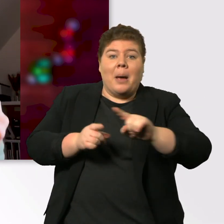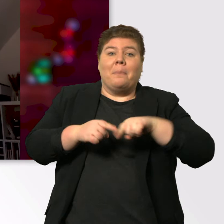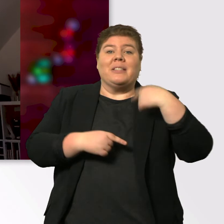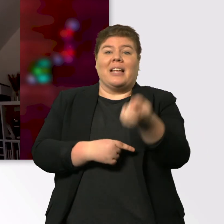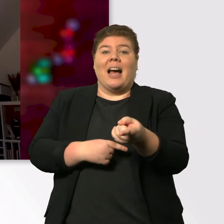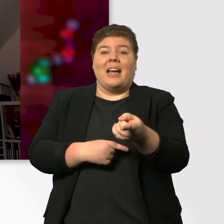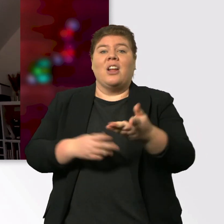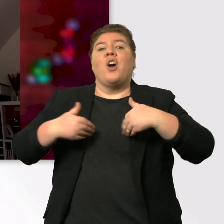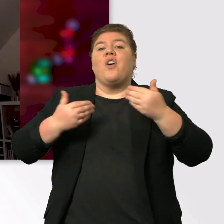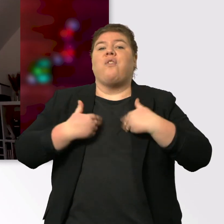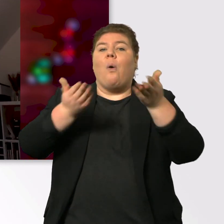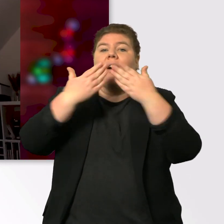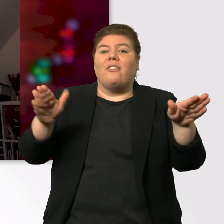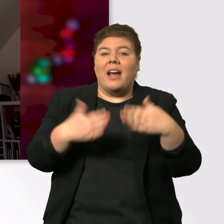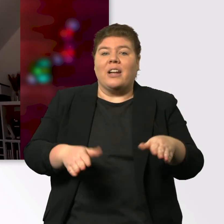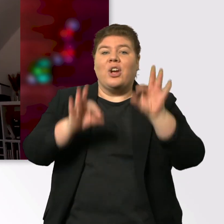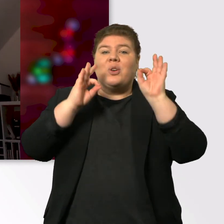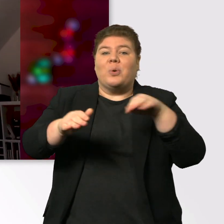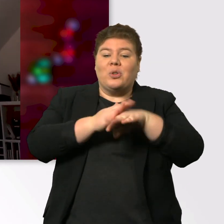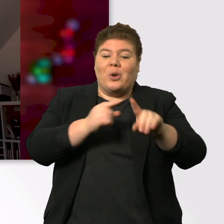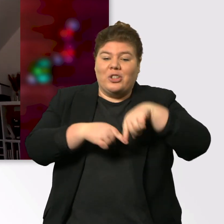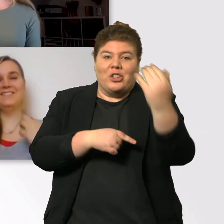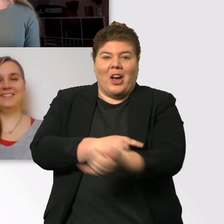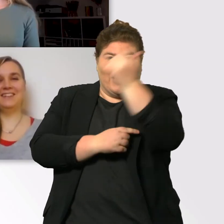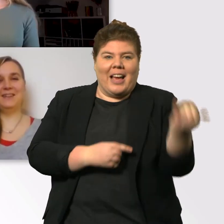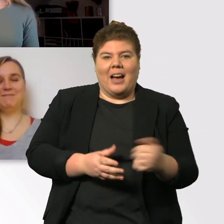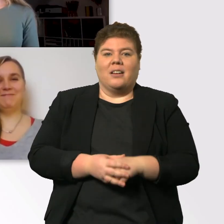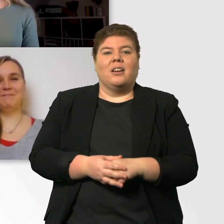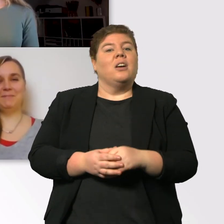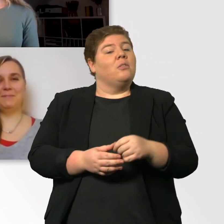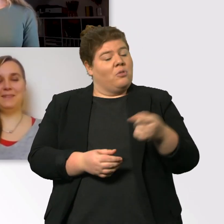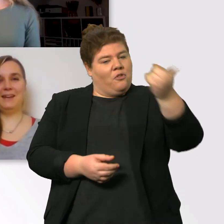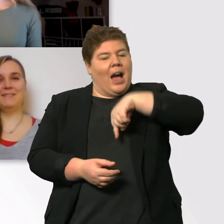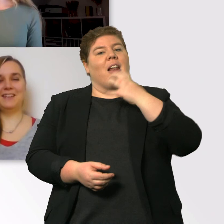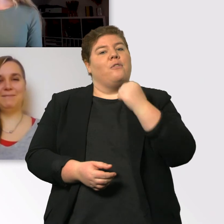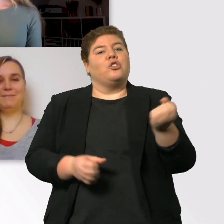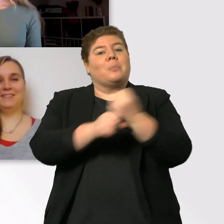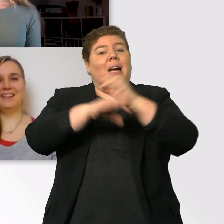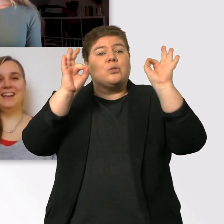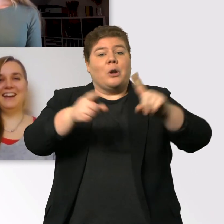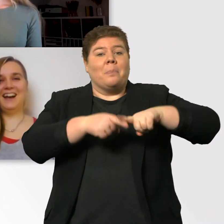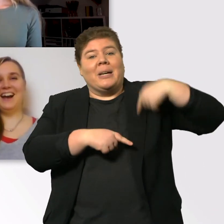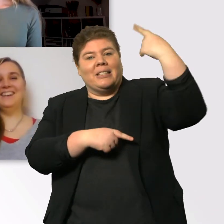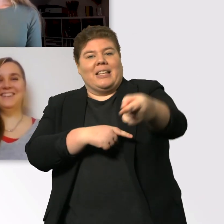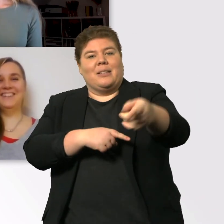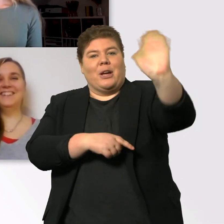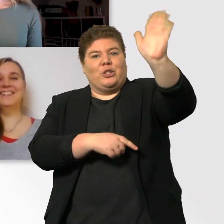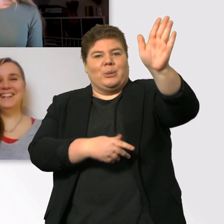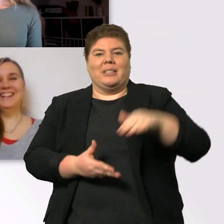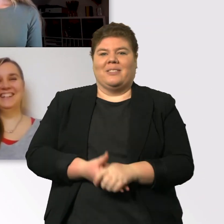euch frohe Weihnachten und einen guten Rutsch ins neue Jahr. Das wünschen wir euch alle. Macht's gut und bis zum nächsten Mal. Tschüss. Tschüss.